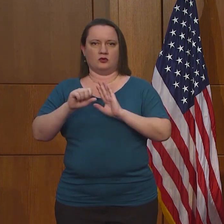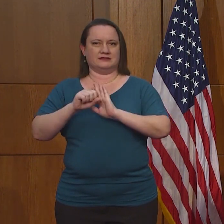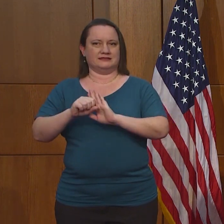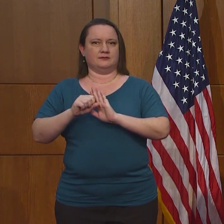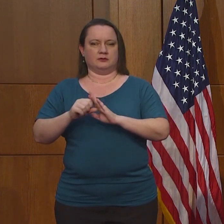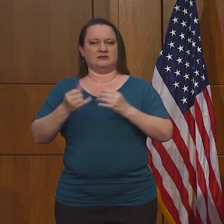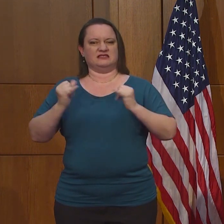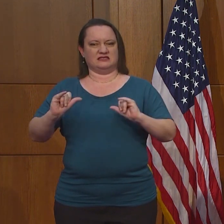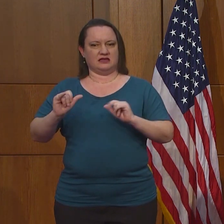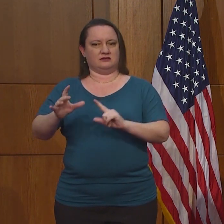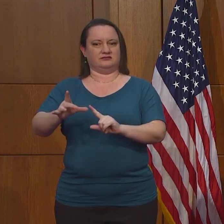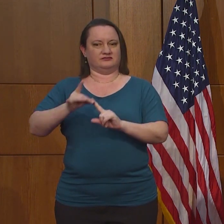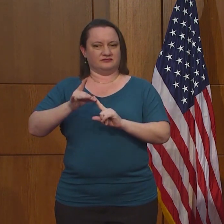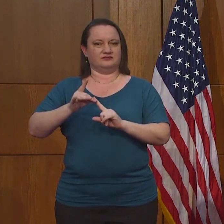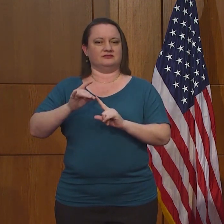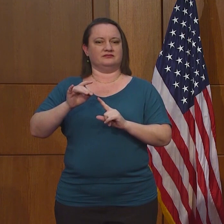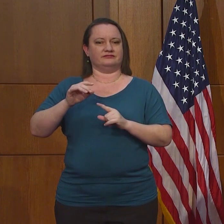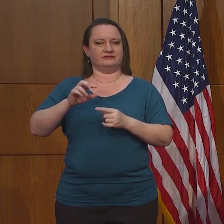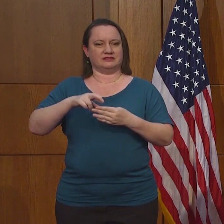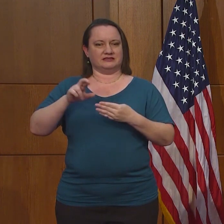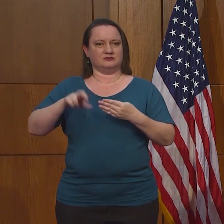Gracias por la pregunta.